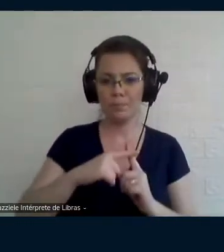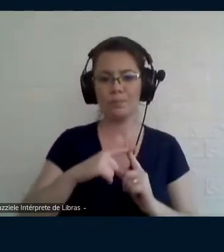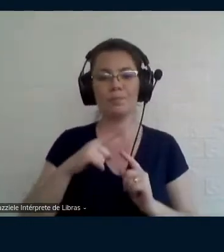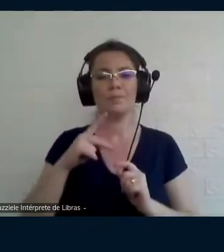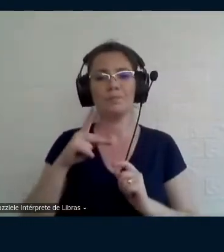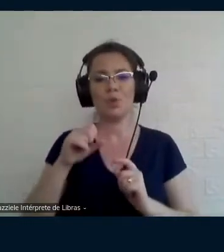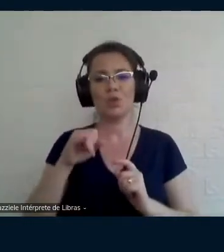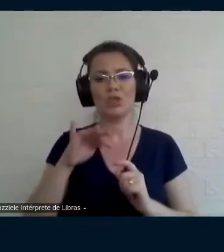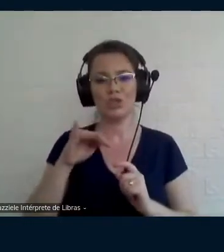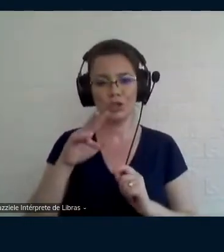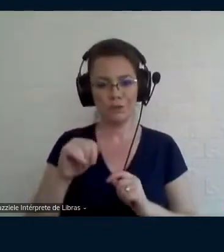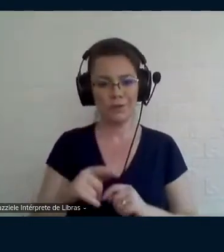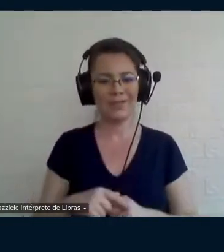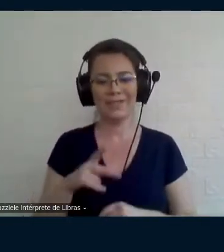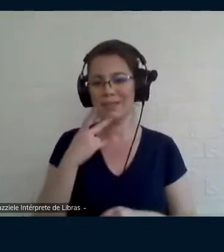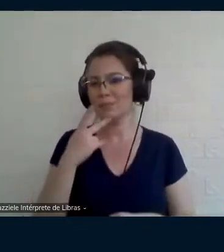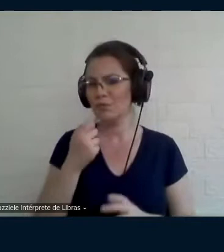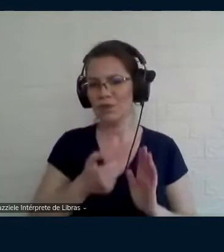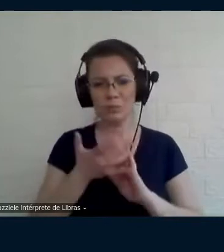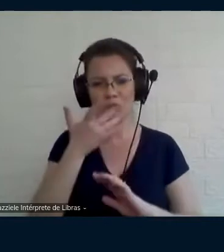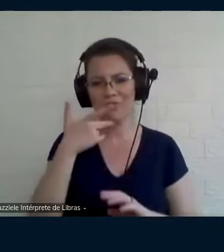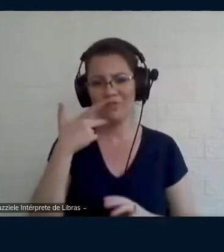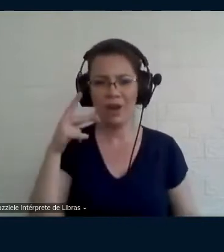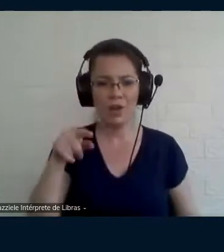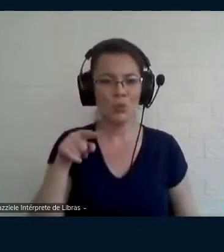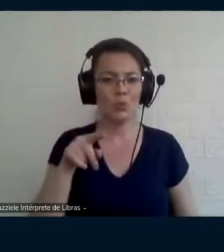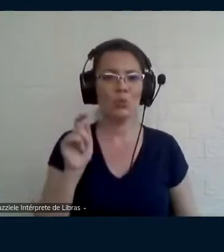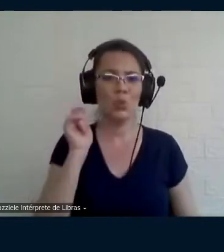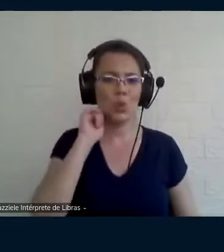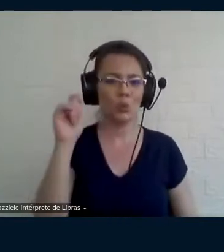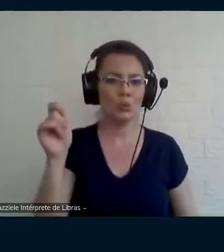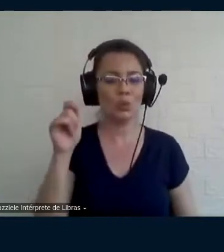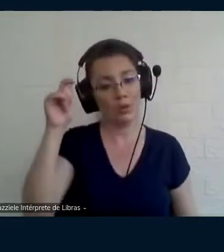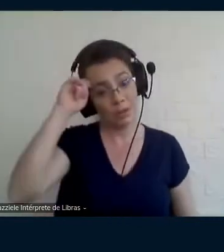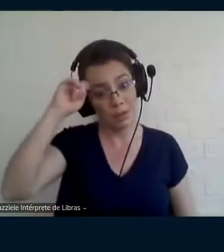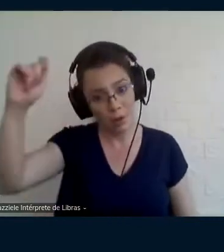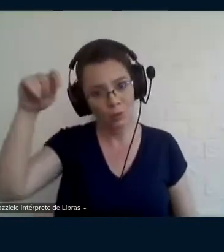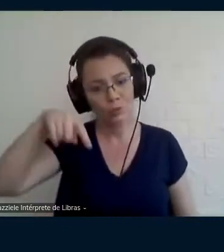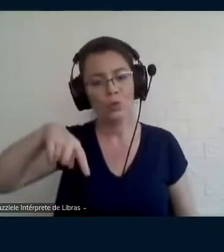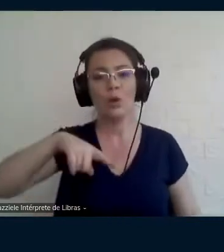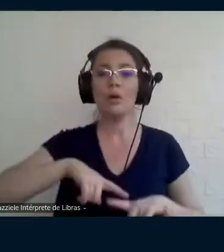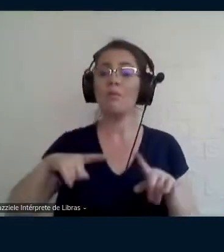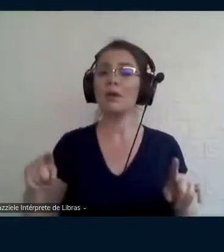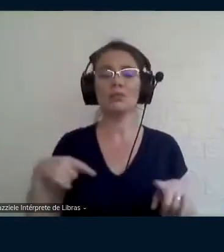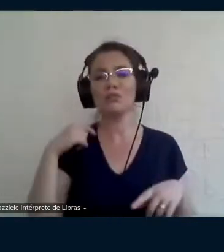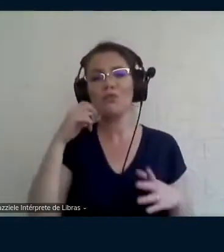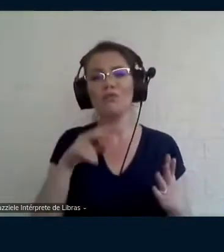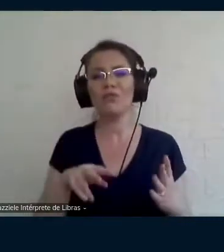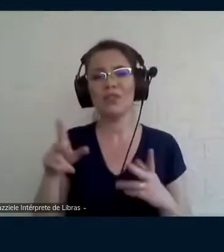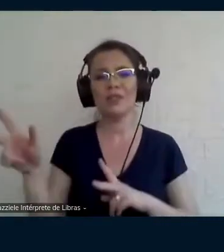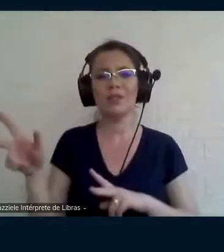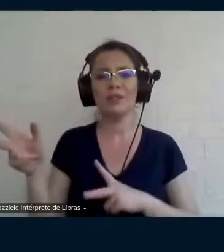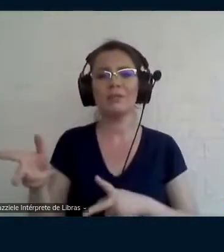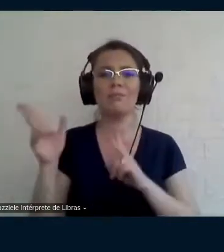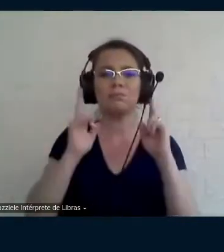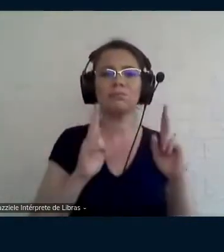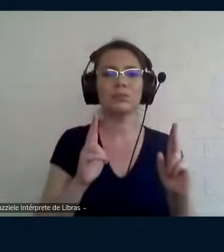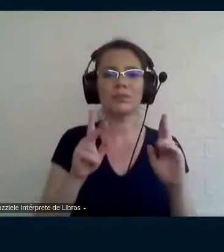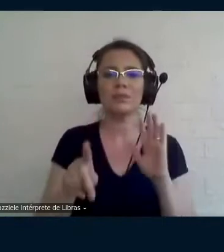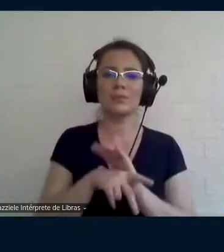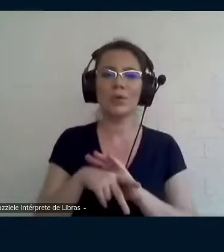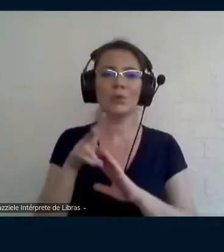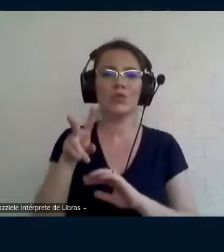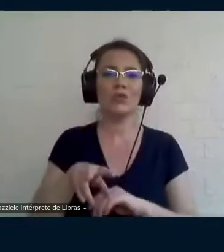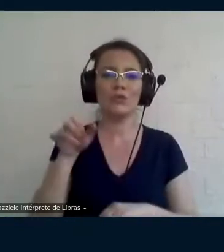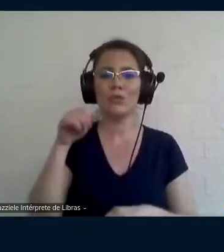de novo eu só queria destacar porque eu não tinha visto ele aparecer nesse recorte do Vygotsky em nenhum outro texto que